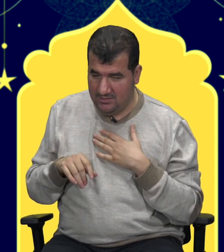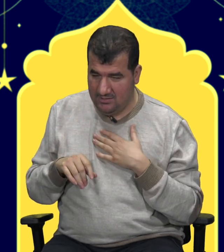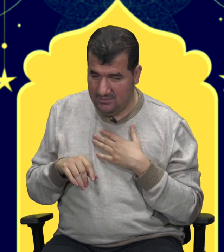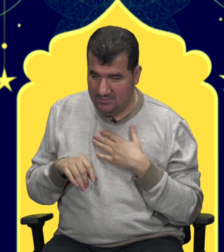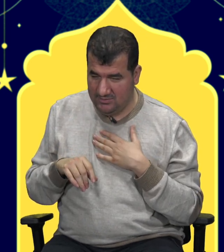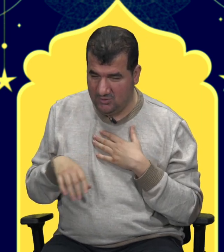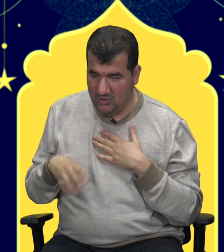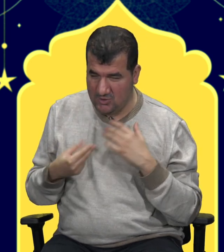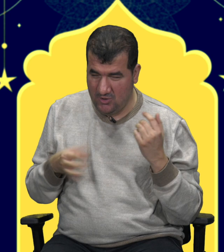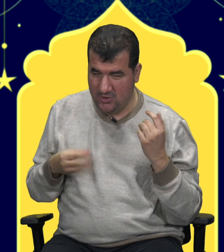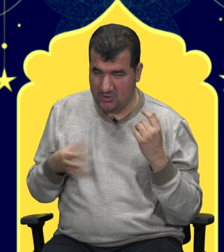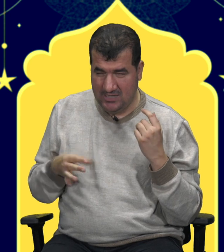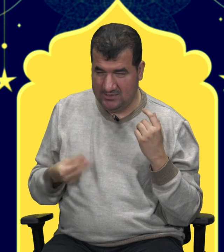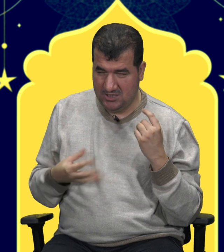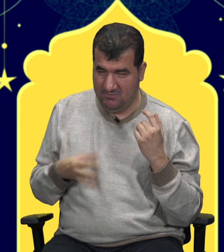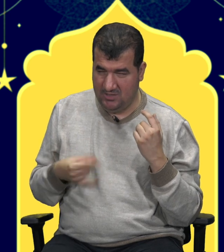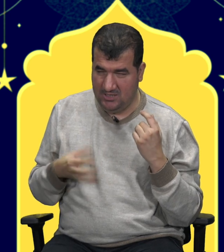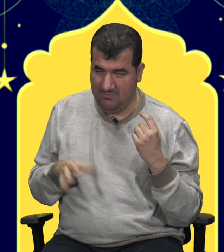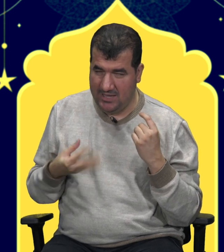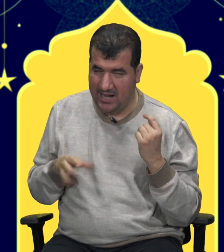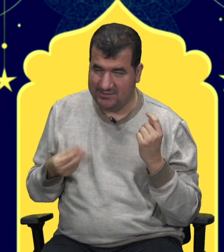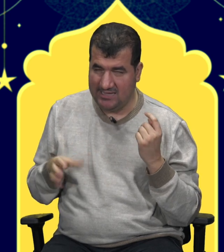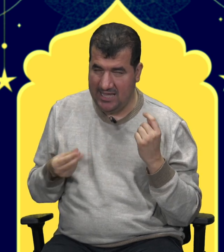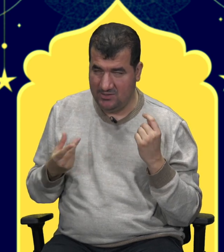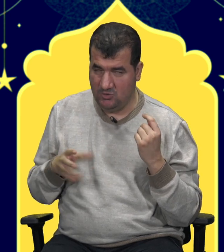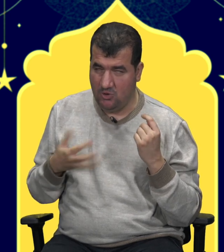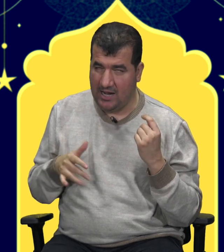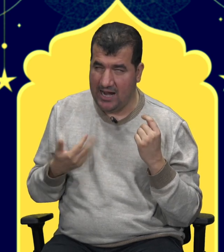vücut. Doğru söylüyorsun kardeşim. My heart and your heart.